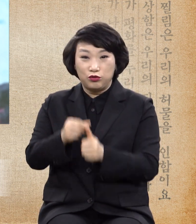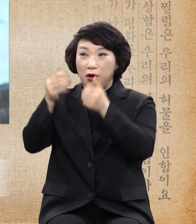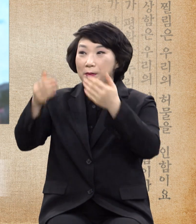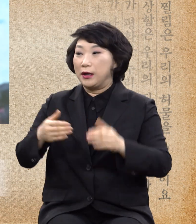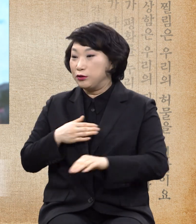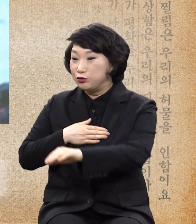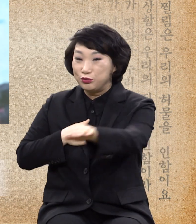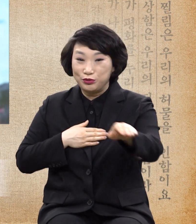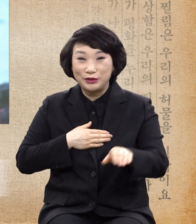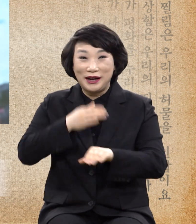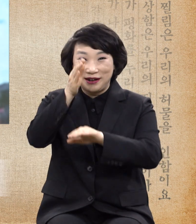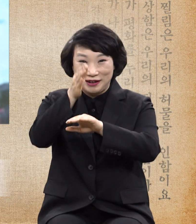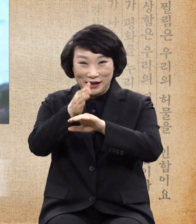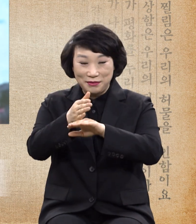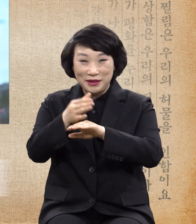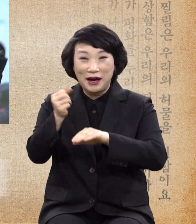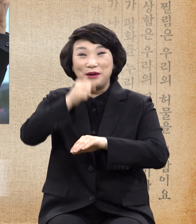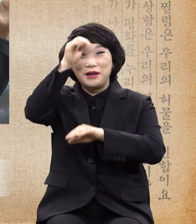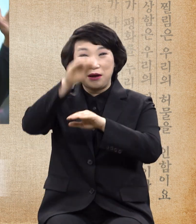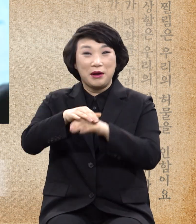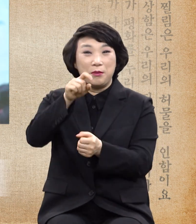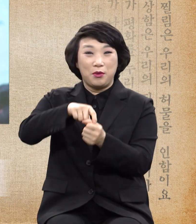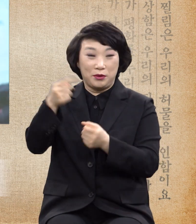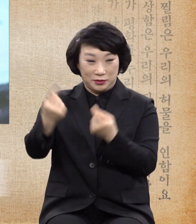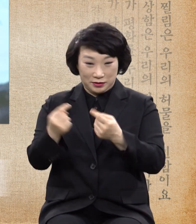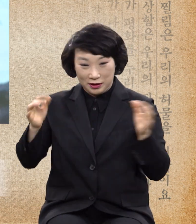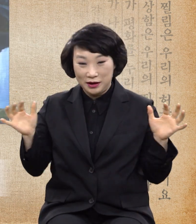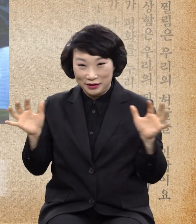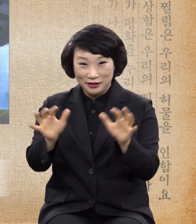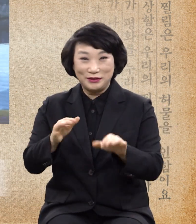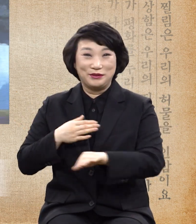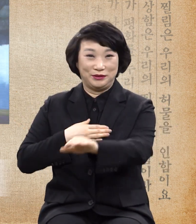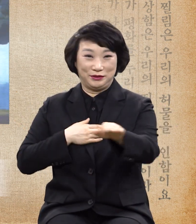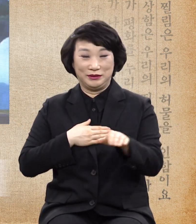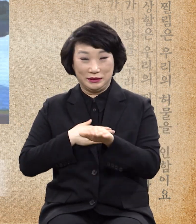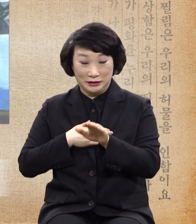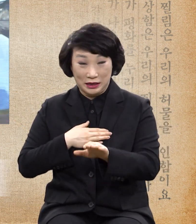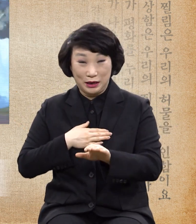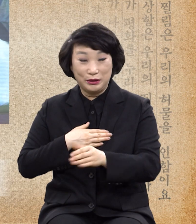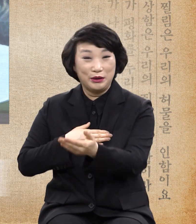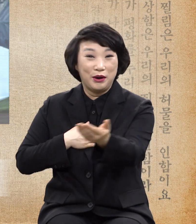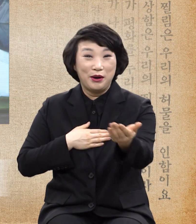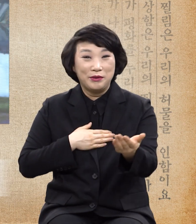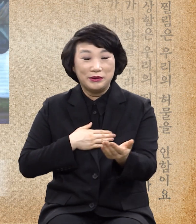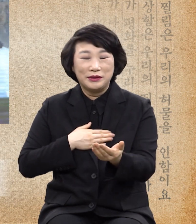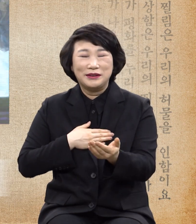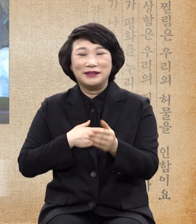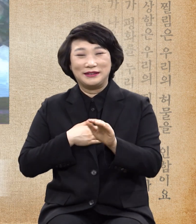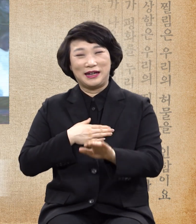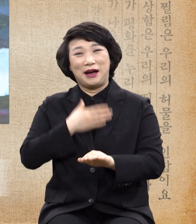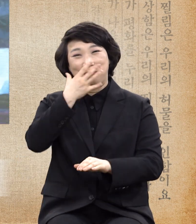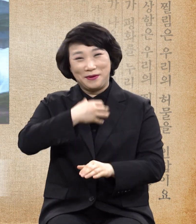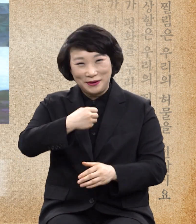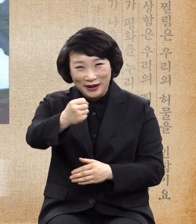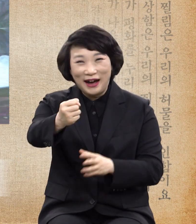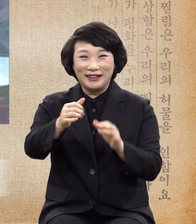자가 감사해서 예배하러 나왔다면 당신들은 가장 복받은 사람이다 이